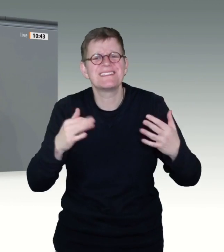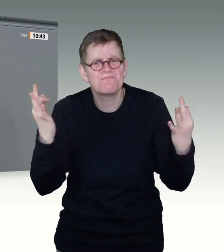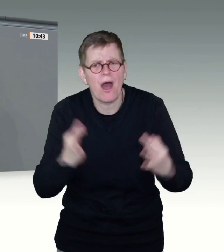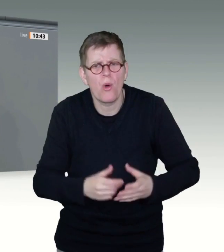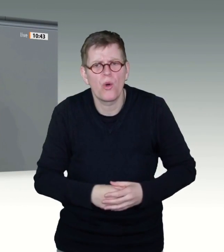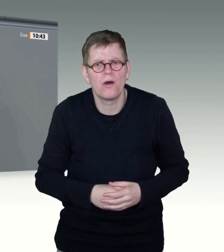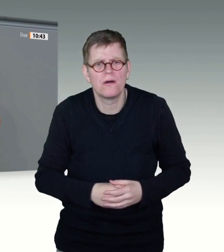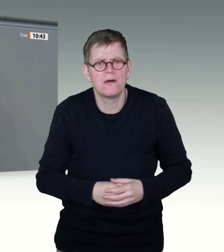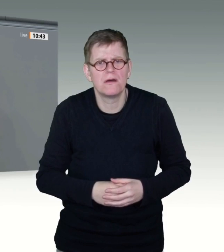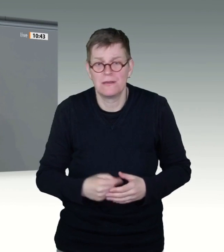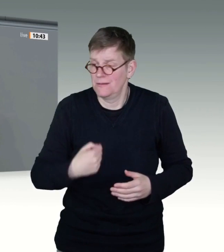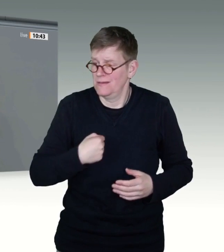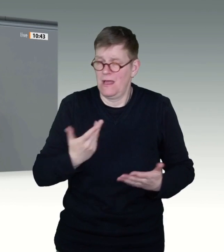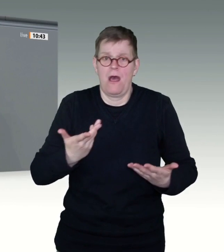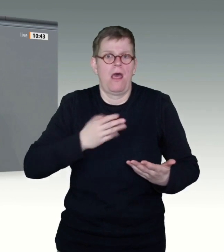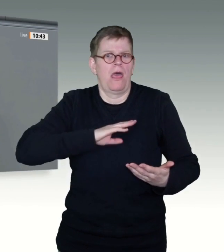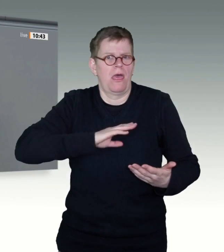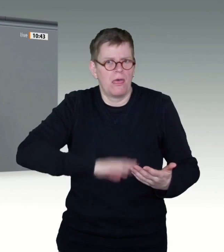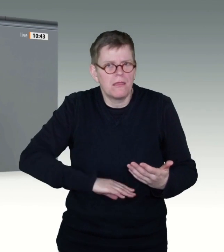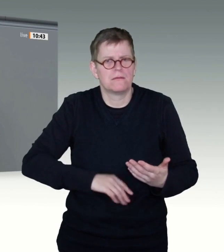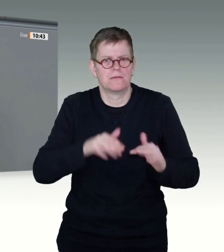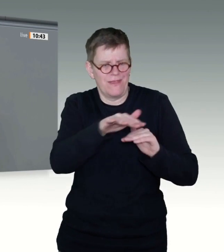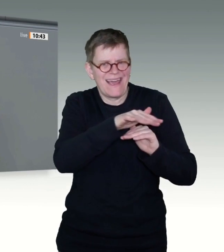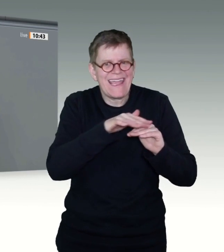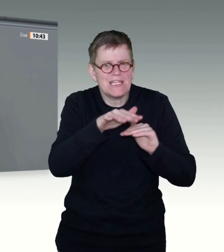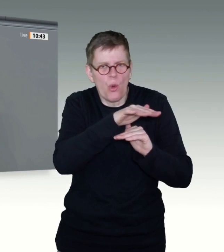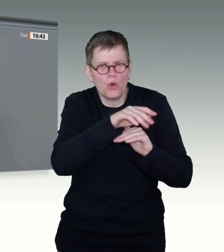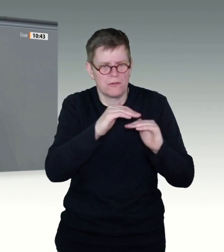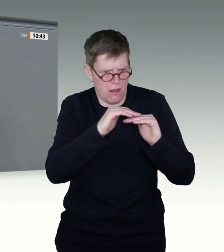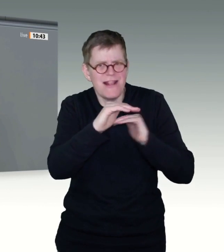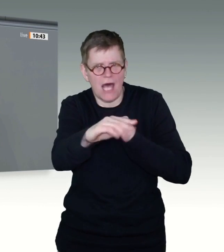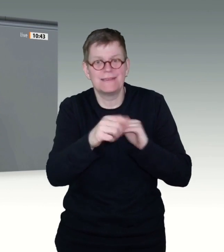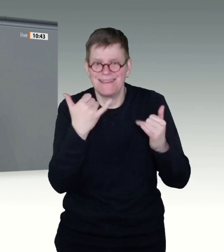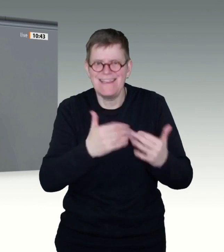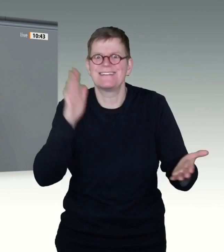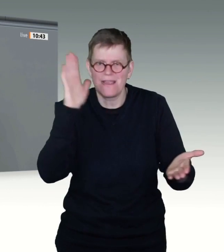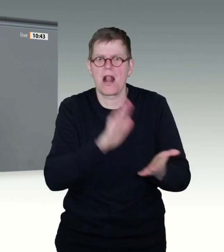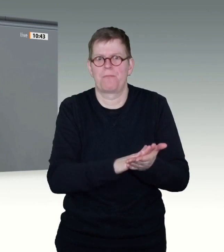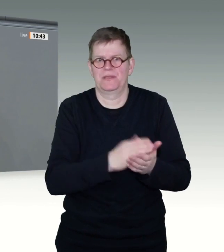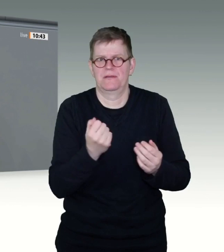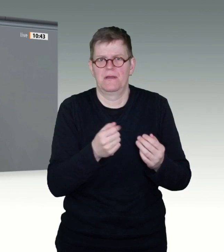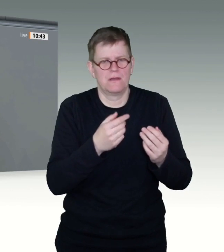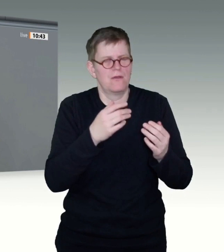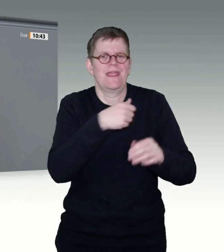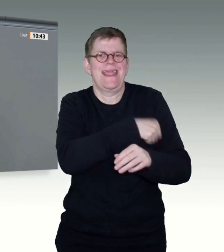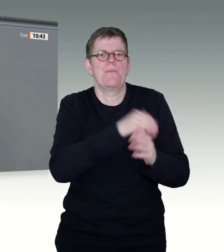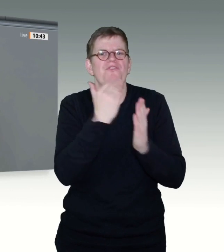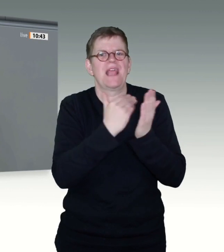in den Ländern sich so langsam eingependelt hat. Jetzt noch ein System einzuführen und alle andere ersetzen zu wollen,